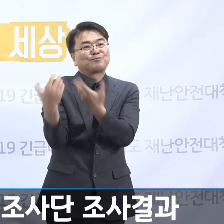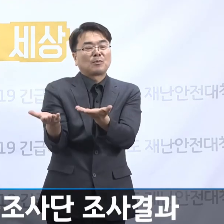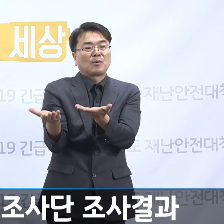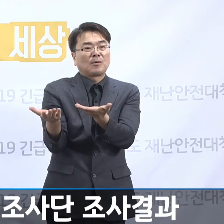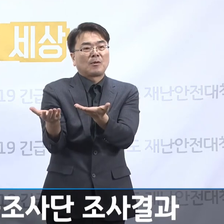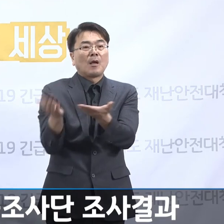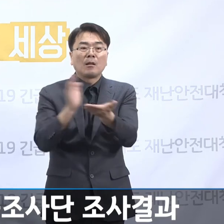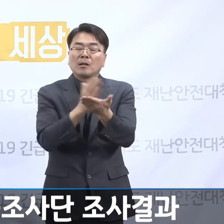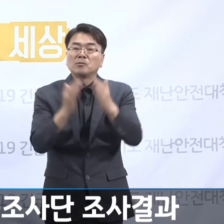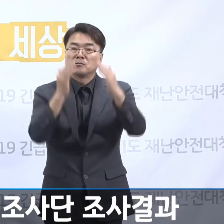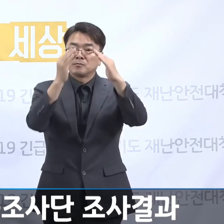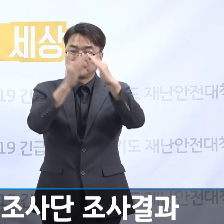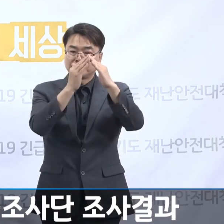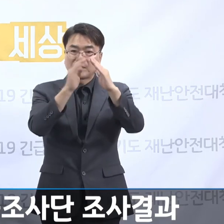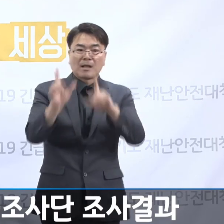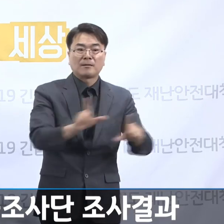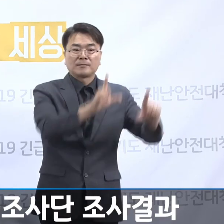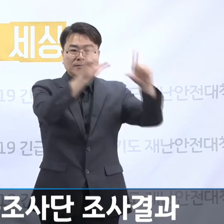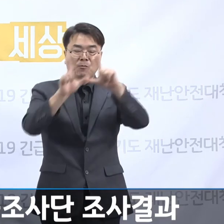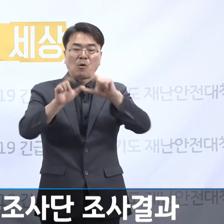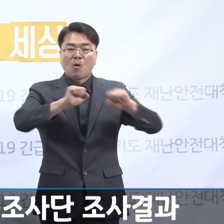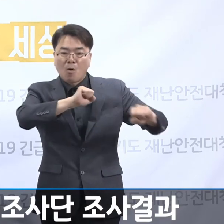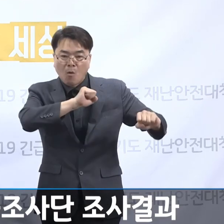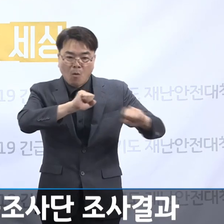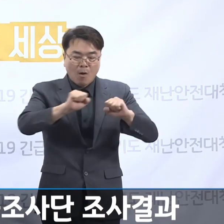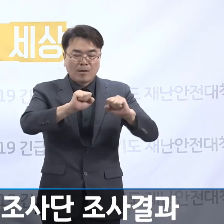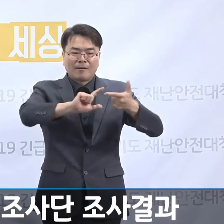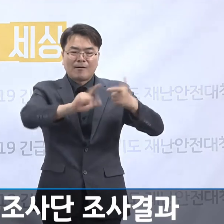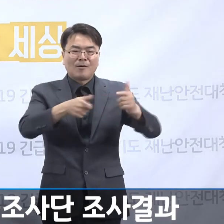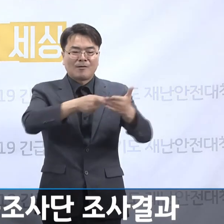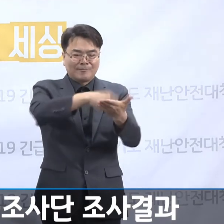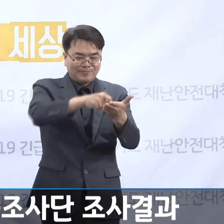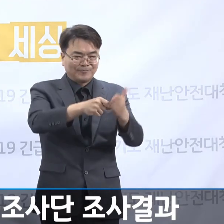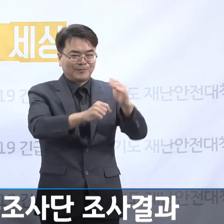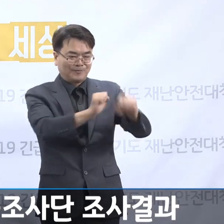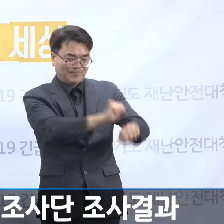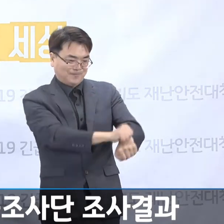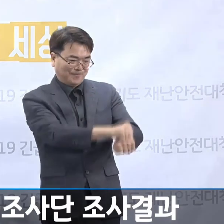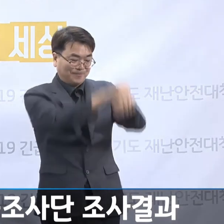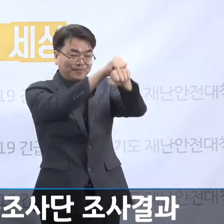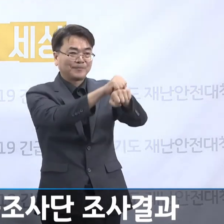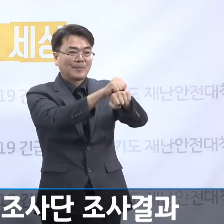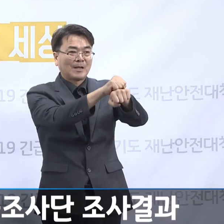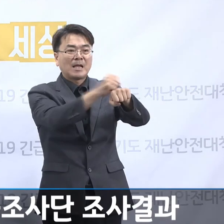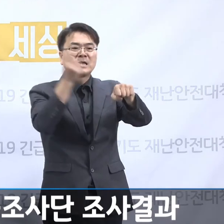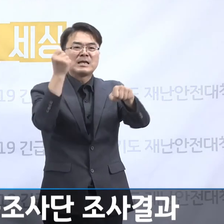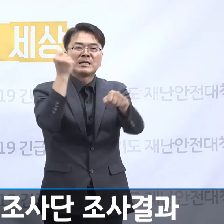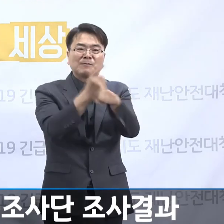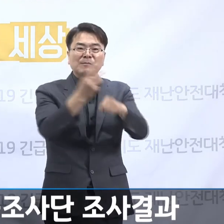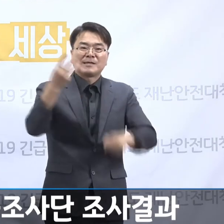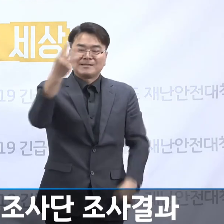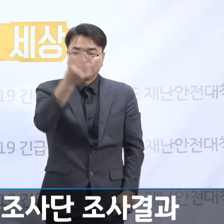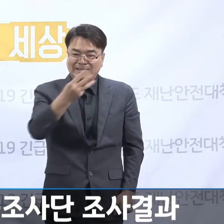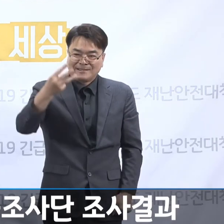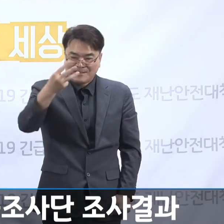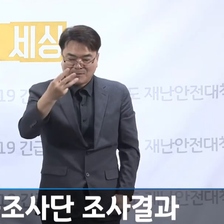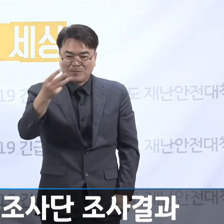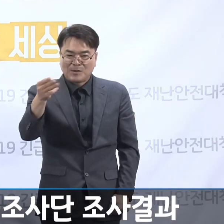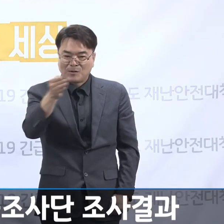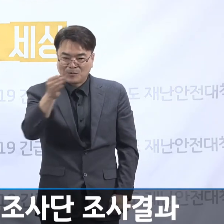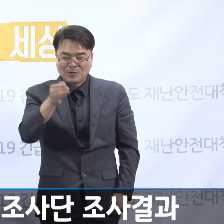나눔의 집은 할머니들의 삶과 활동을 담은 물품과 기록이 쌓여지고 있습니다. 이미 3천여 점의 기록물이